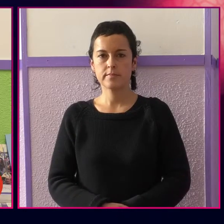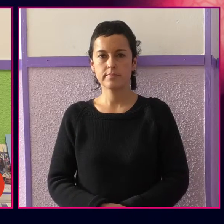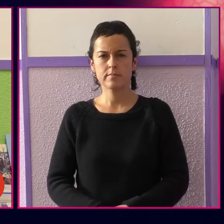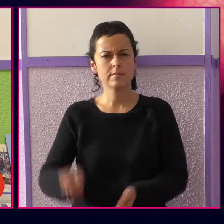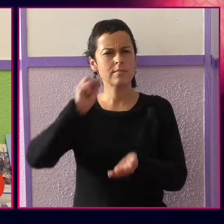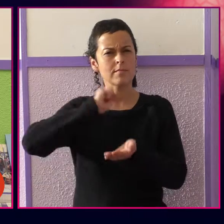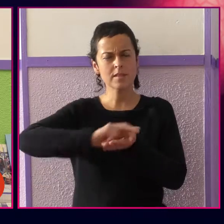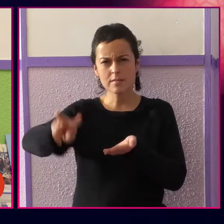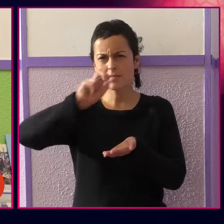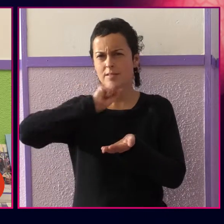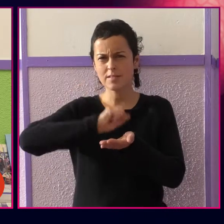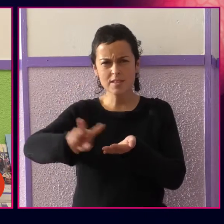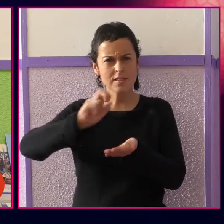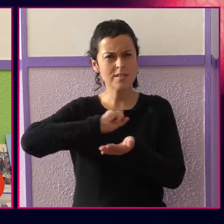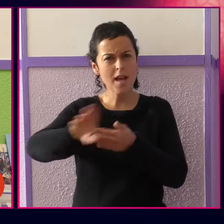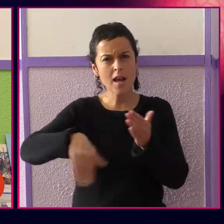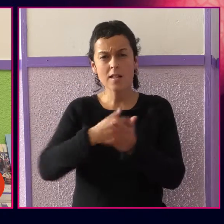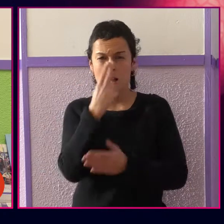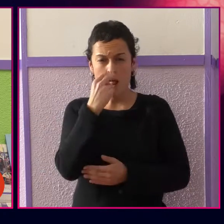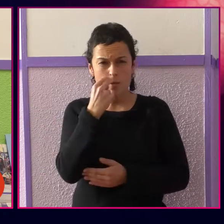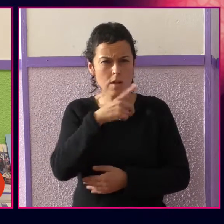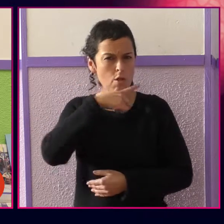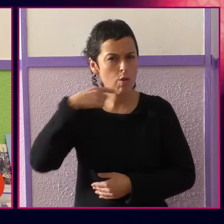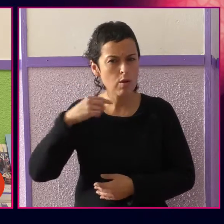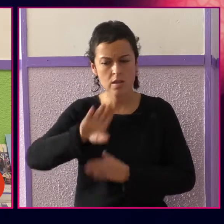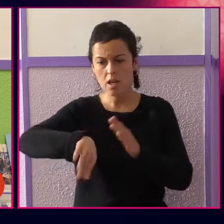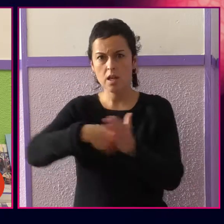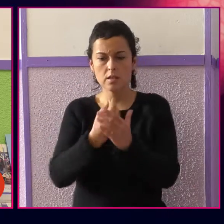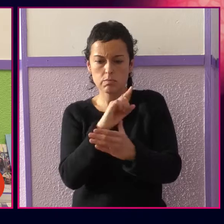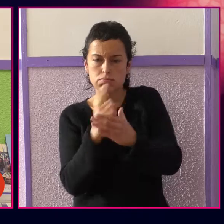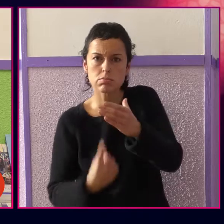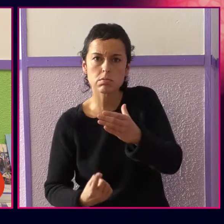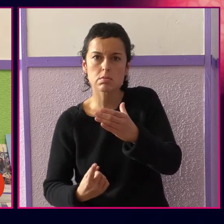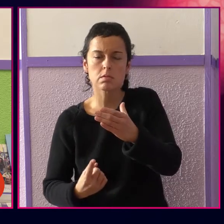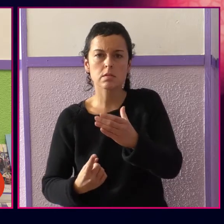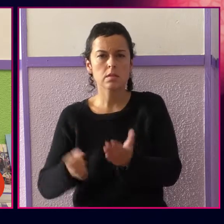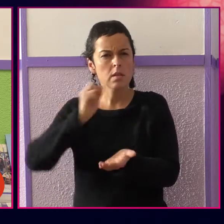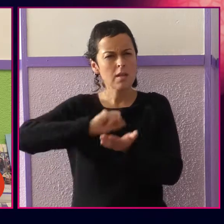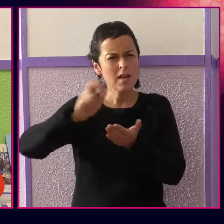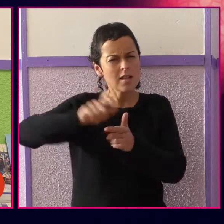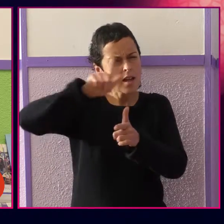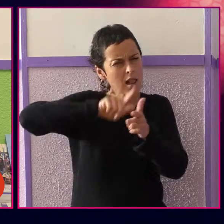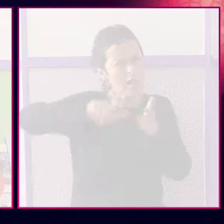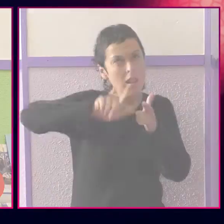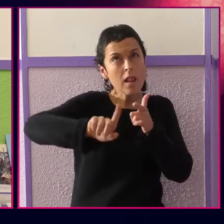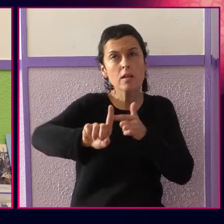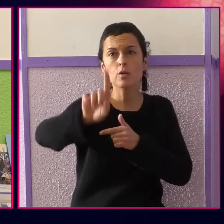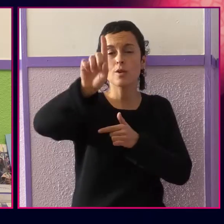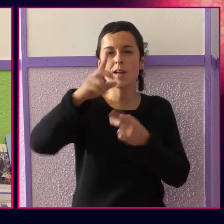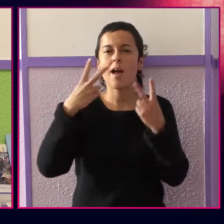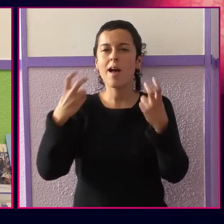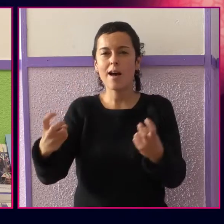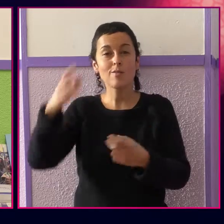Caminar, caminar y caminar hasta que los pies revienten, hasta que el cuerpo no pueda más. Caminar hacia el lejano norte,